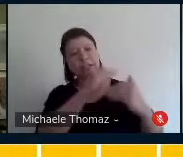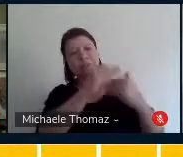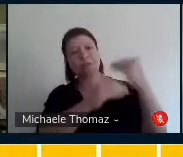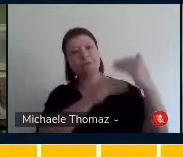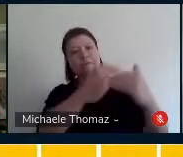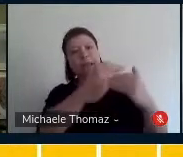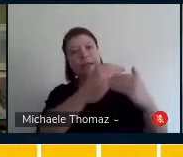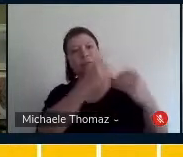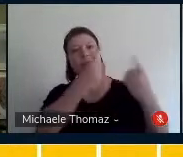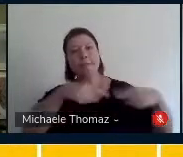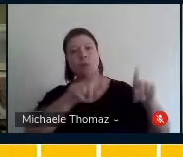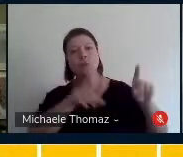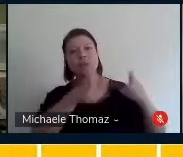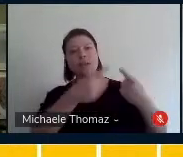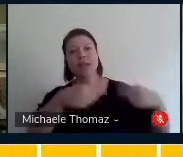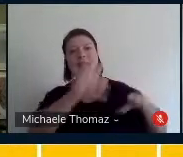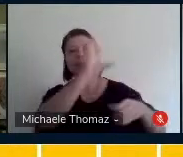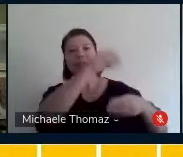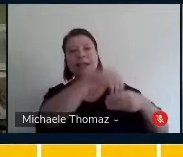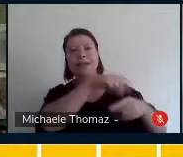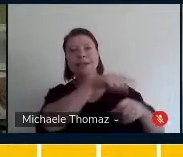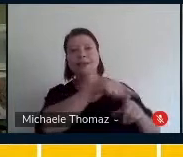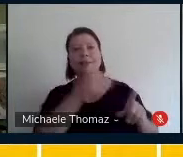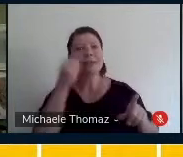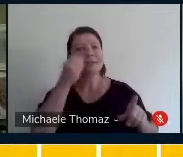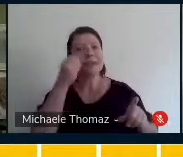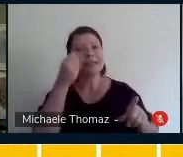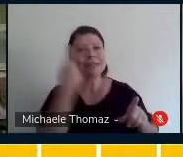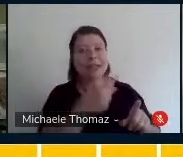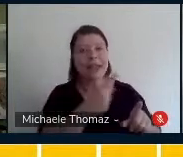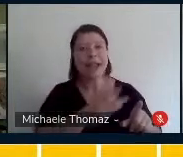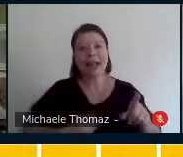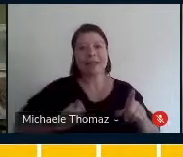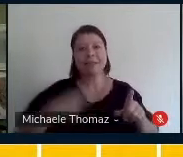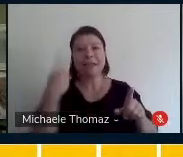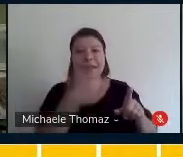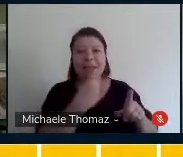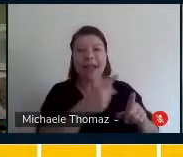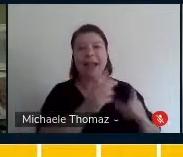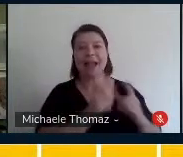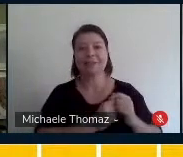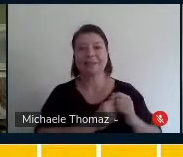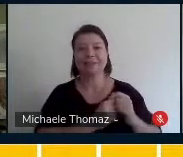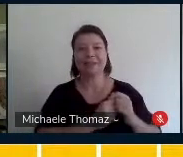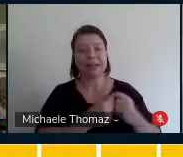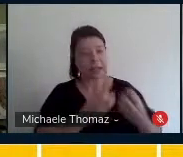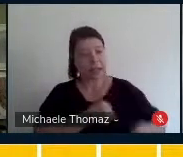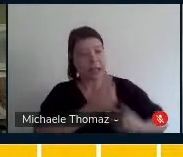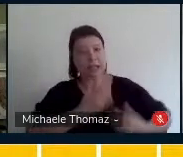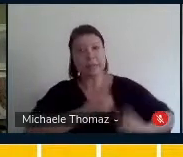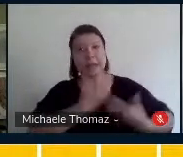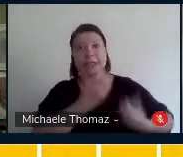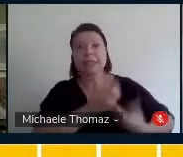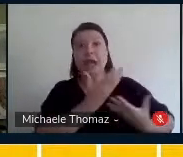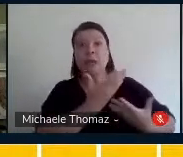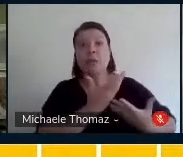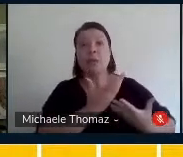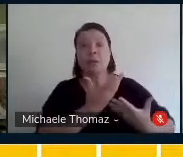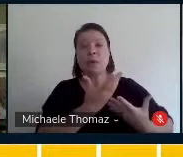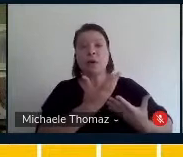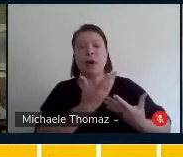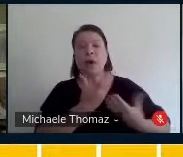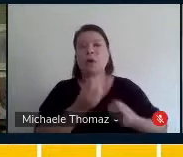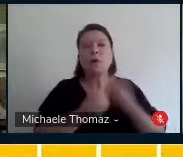experiência educativa com essa vivência da Paula? Através da sua expressão musical nos copos. Então, gente